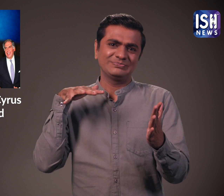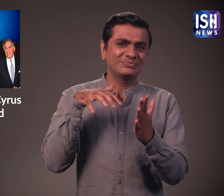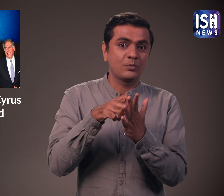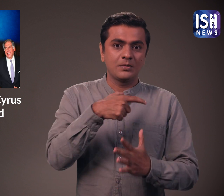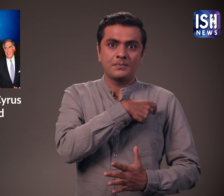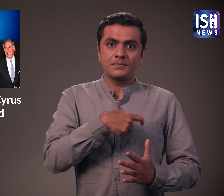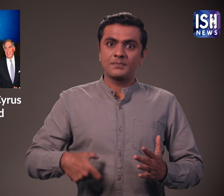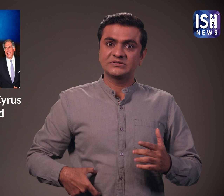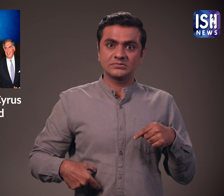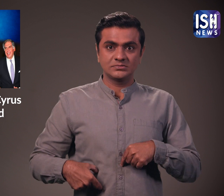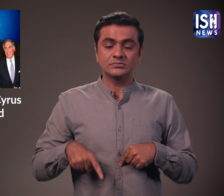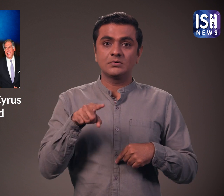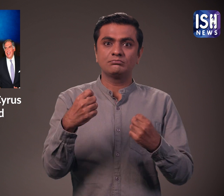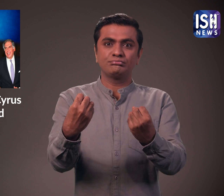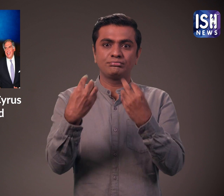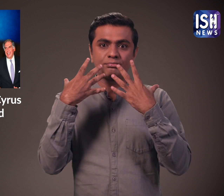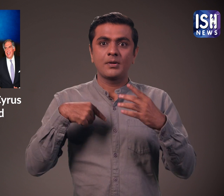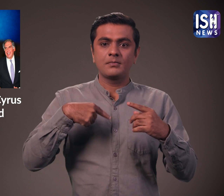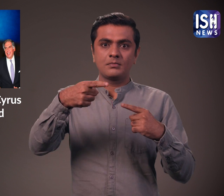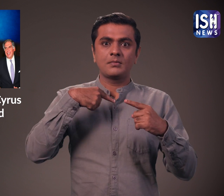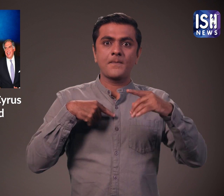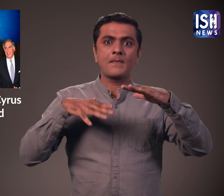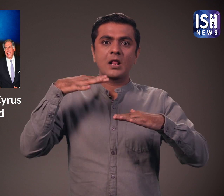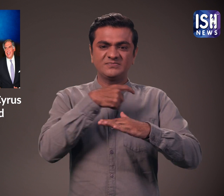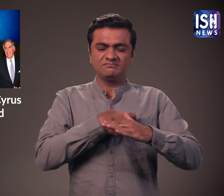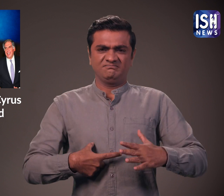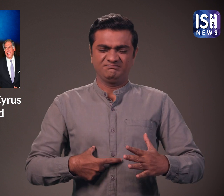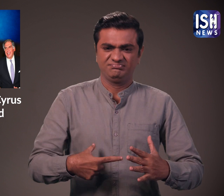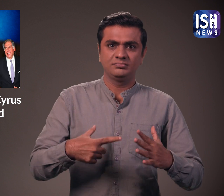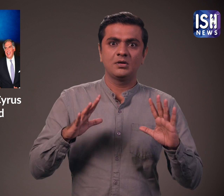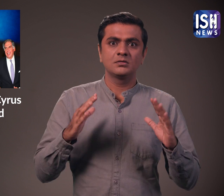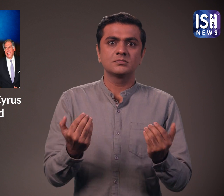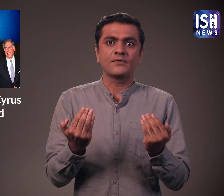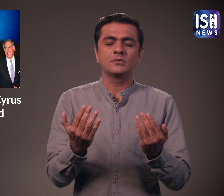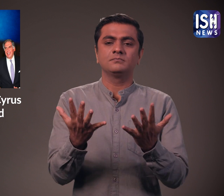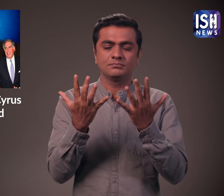में सीड बैल्ट लोक होने पर एरबैक खुलेंगे और यात्रियों की सुरक्षा करेंगे।